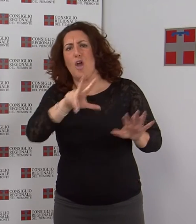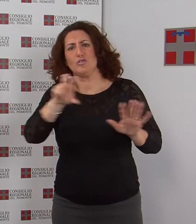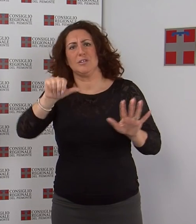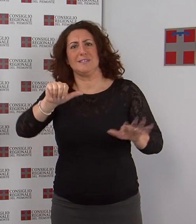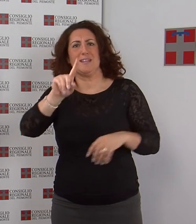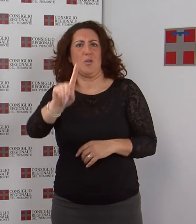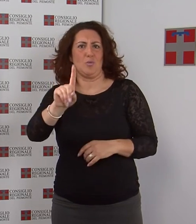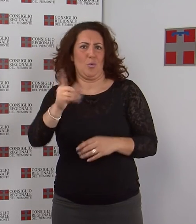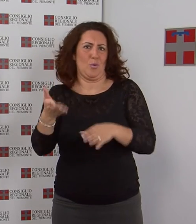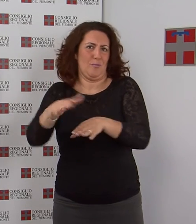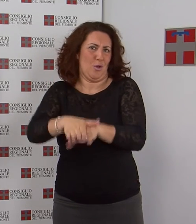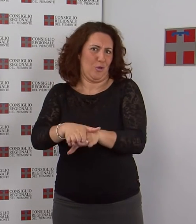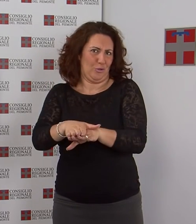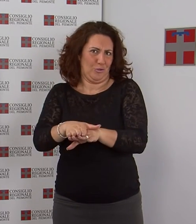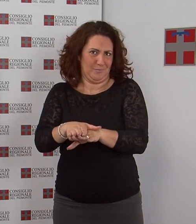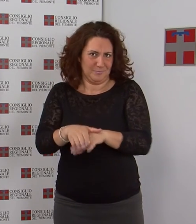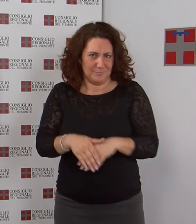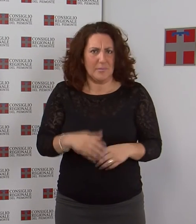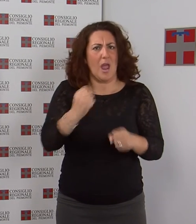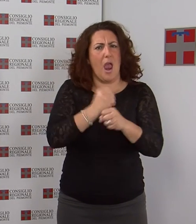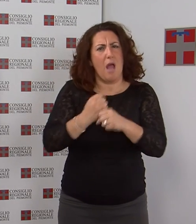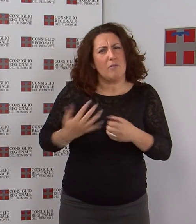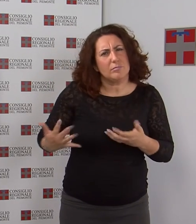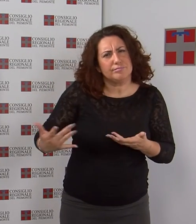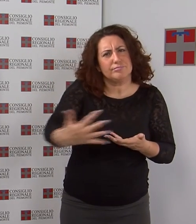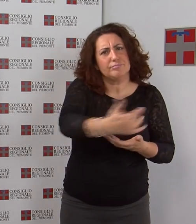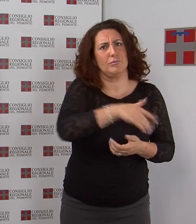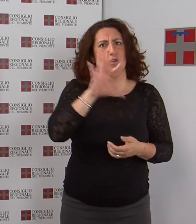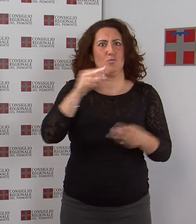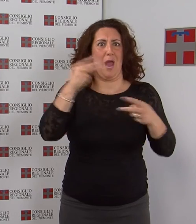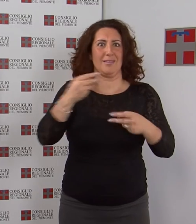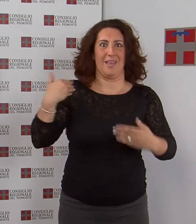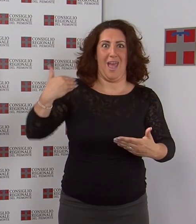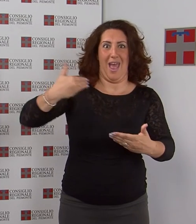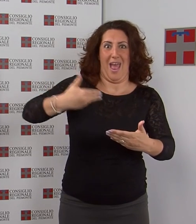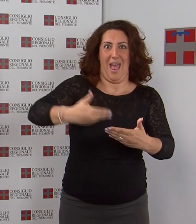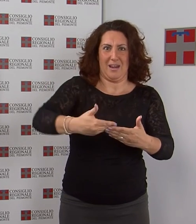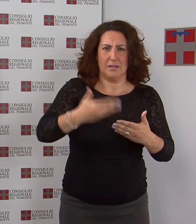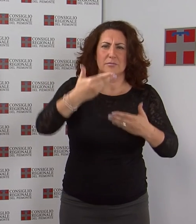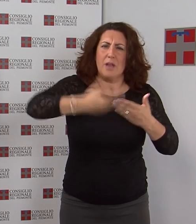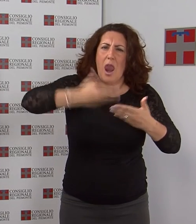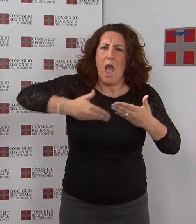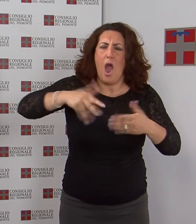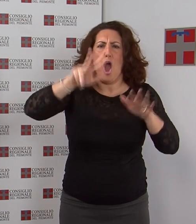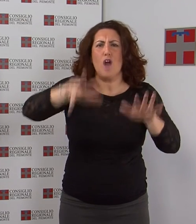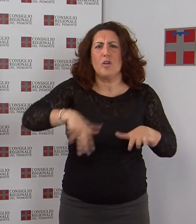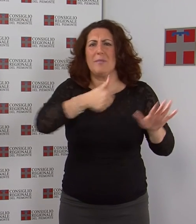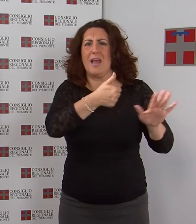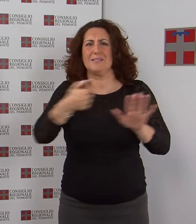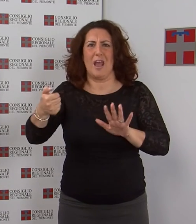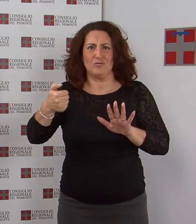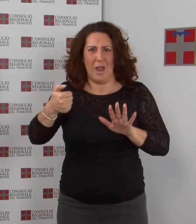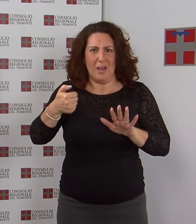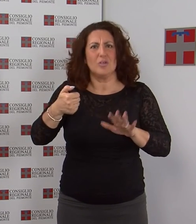raccolta durato 50 anni dal 1962 ha ordinato 8.600 lettere corredate di 7.000 risposte